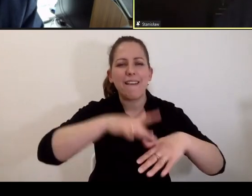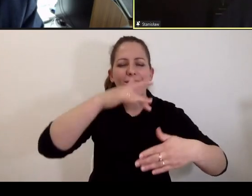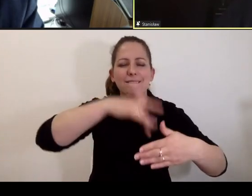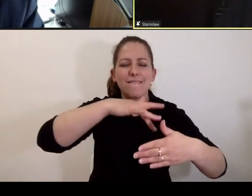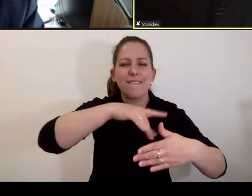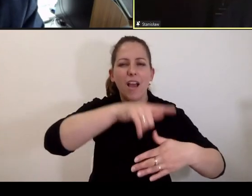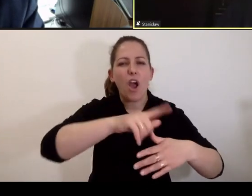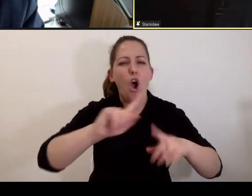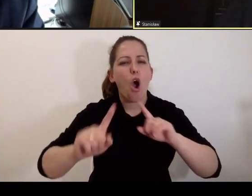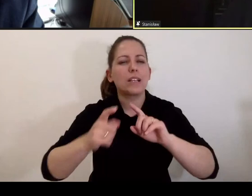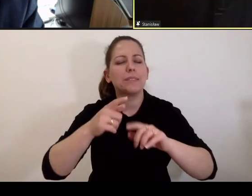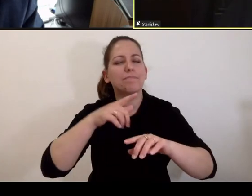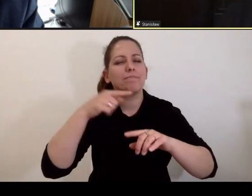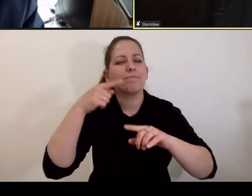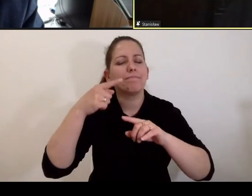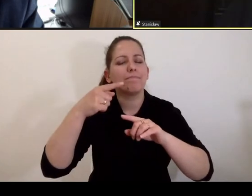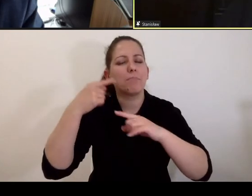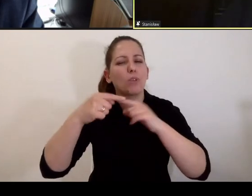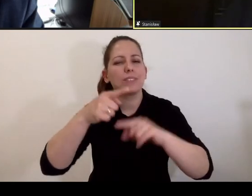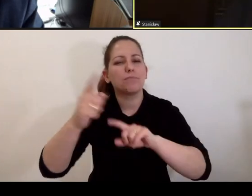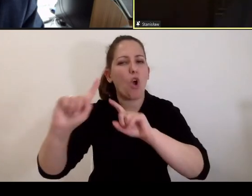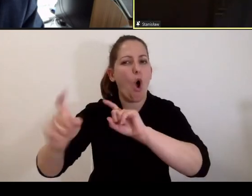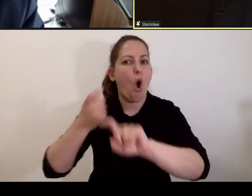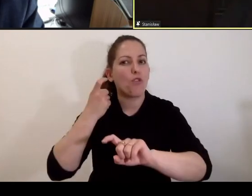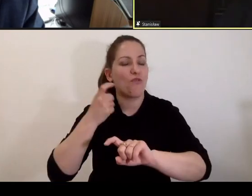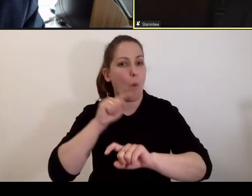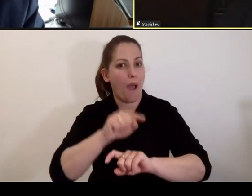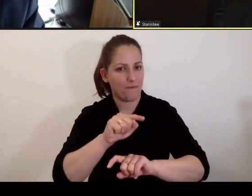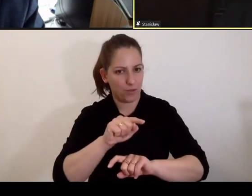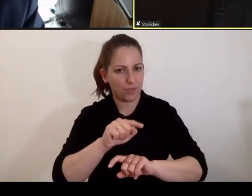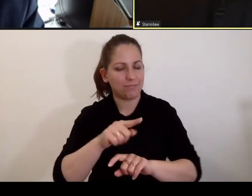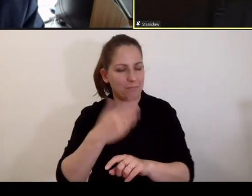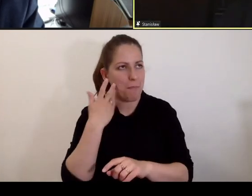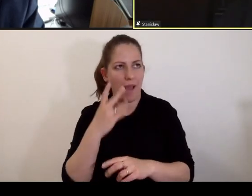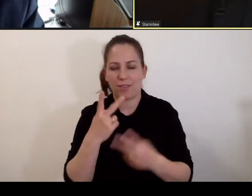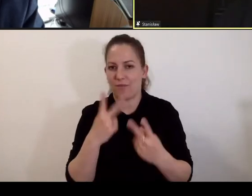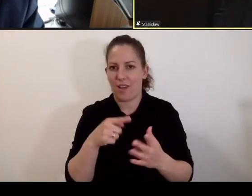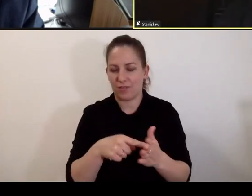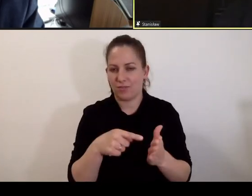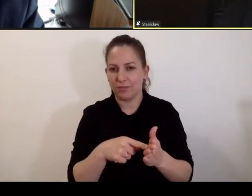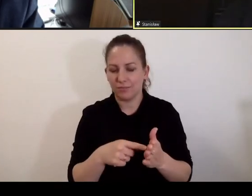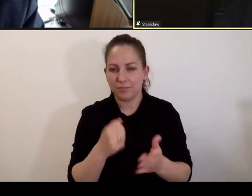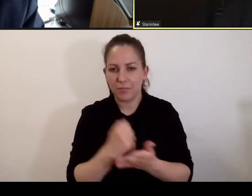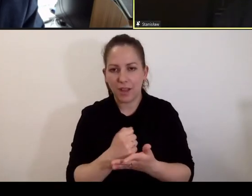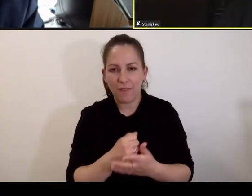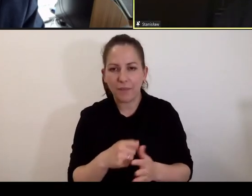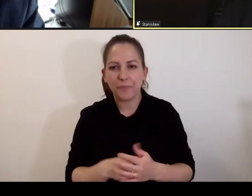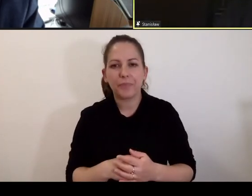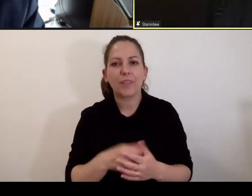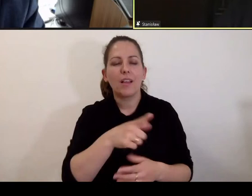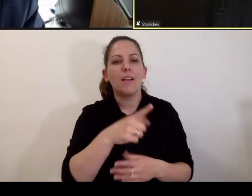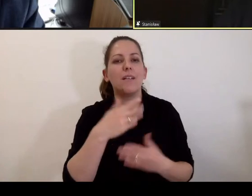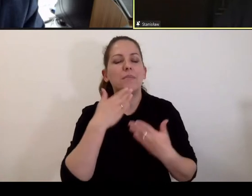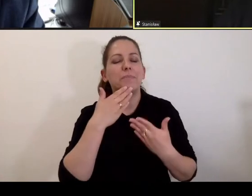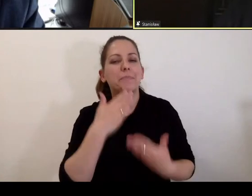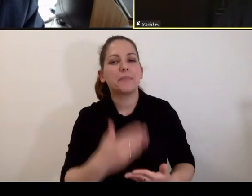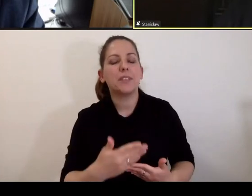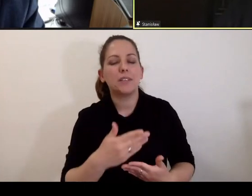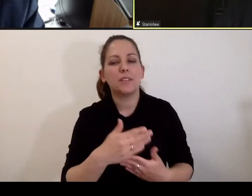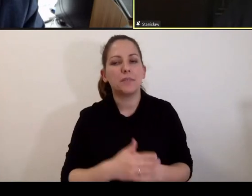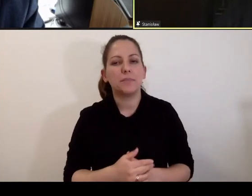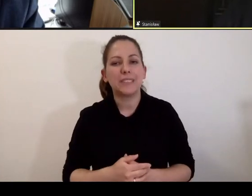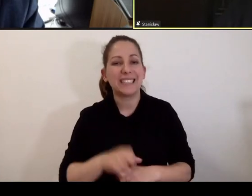odwoławczych przed MTK, bo to jest bardzo interesująca chyba materia, który sprawia, że